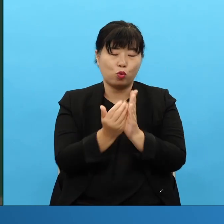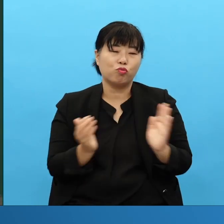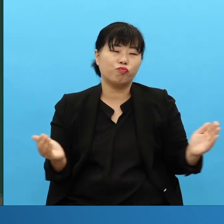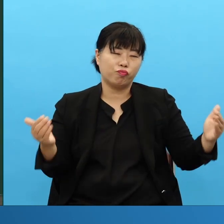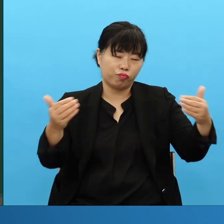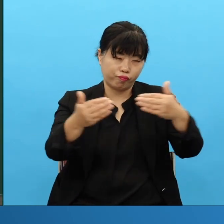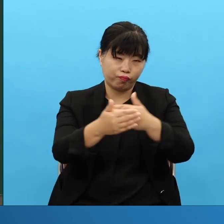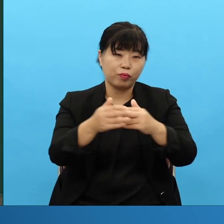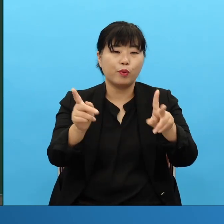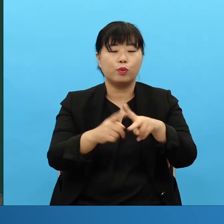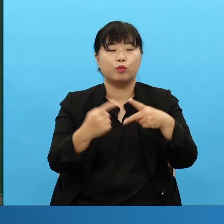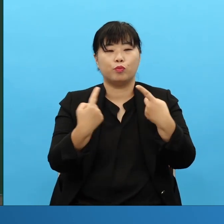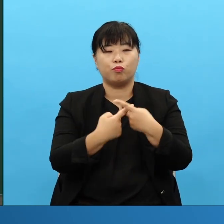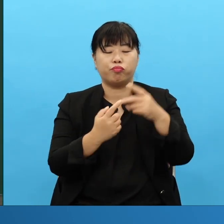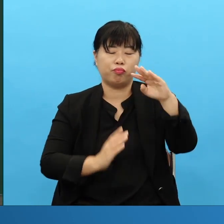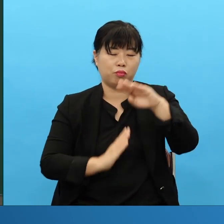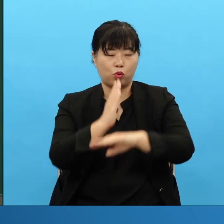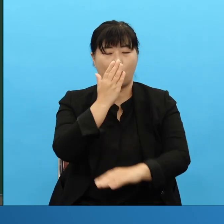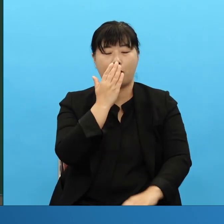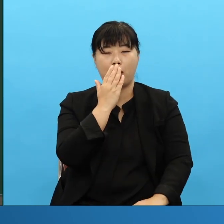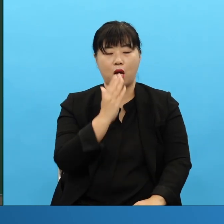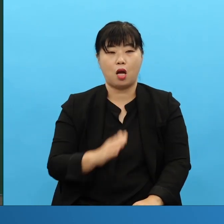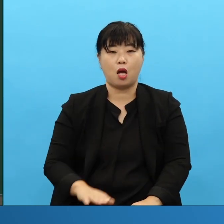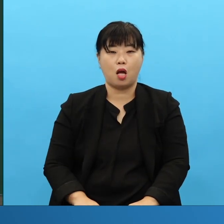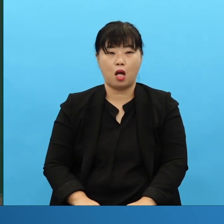모든 걸 수용 못하고 초월 못하면 순례자가 될 수가 없어요